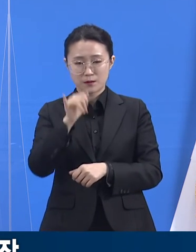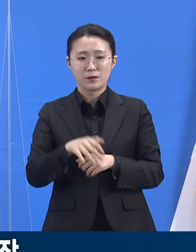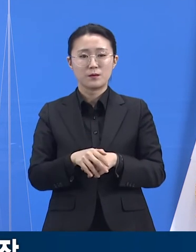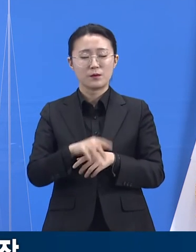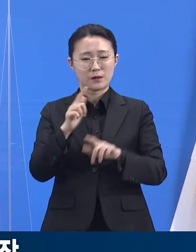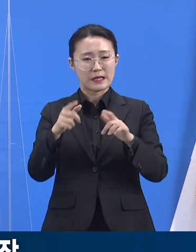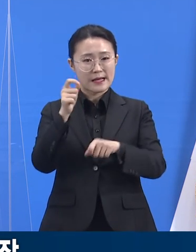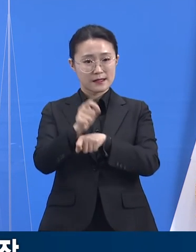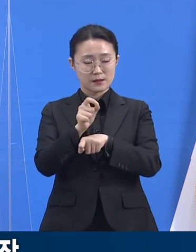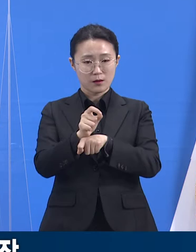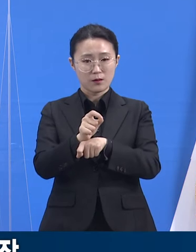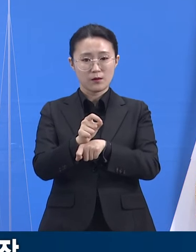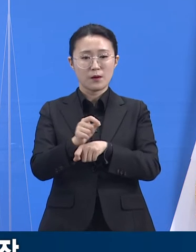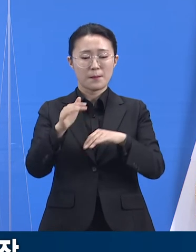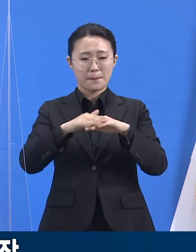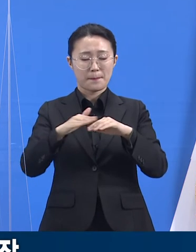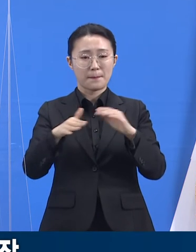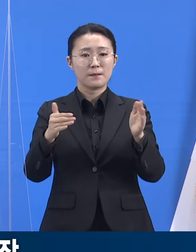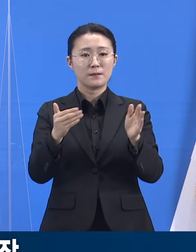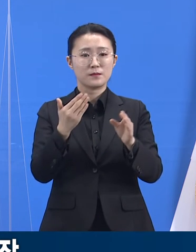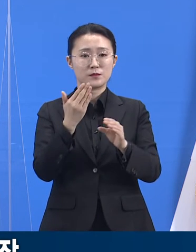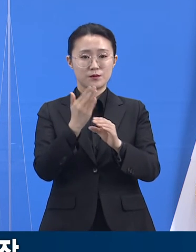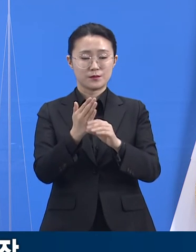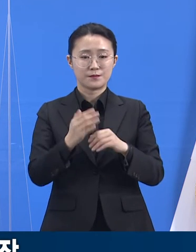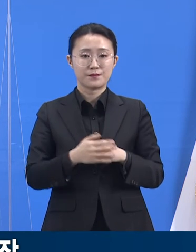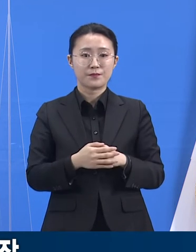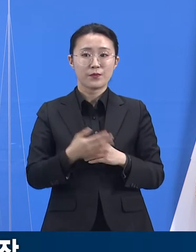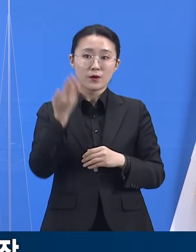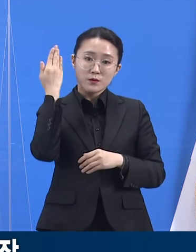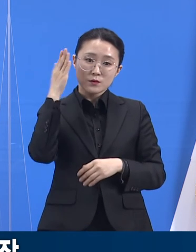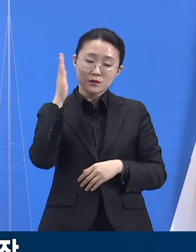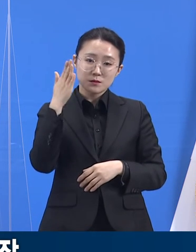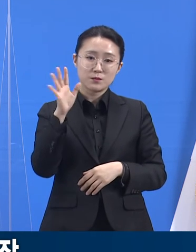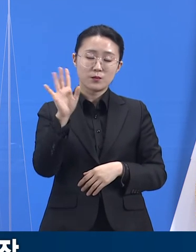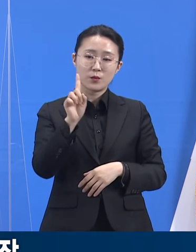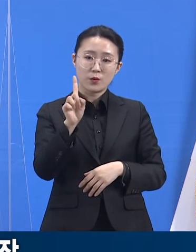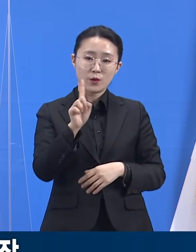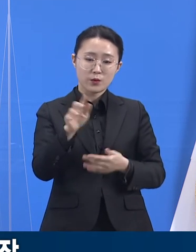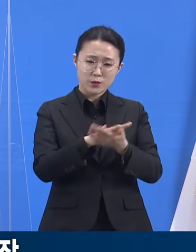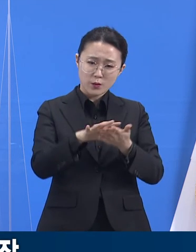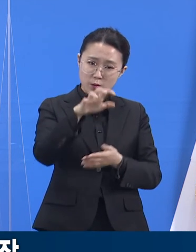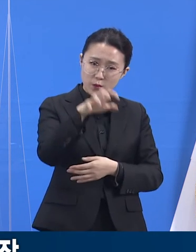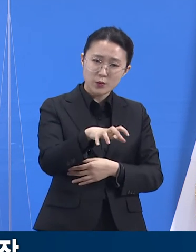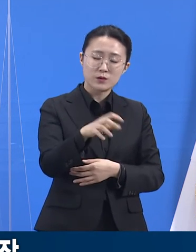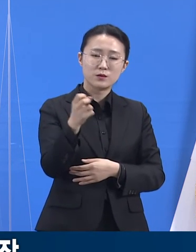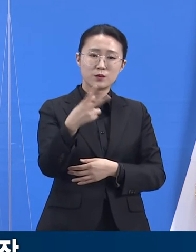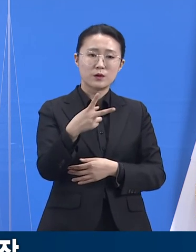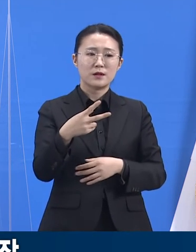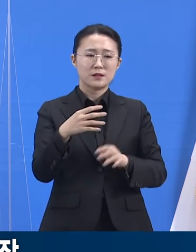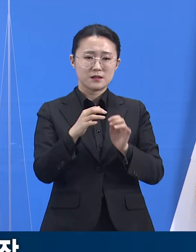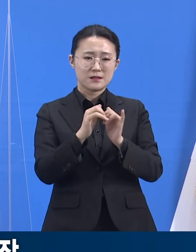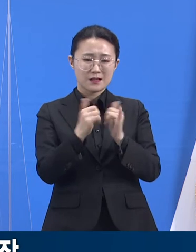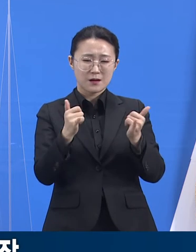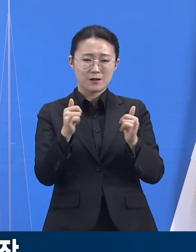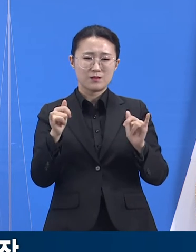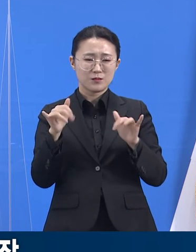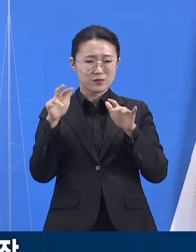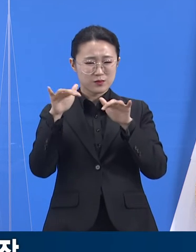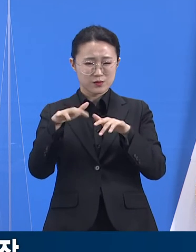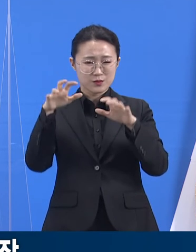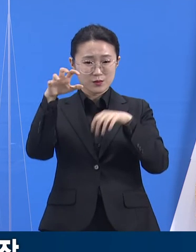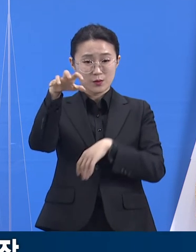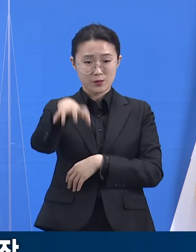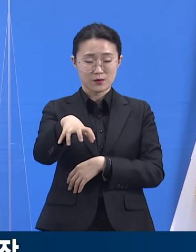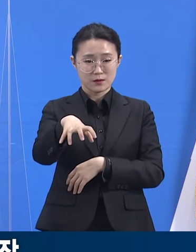최근 들어 유흥시설이나 다중이용시설에서의 집단감염이 자주 발생하면서 방역수칙